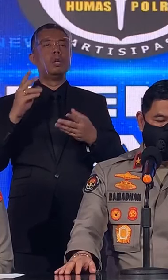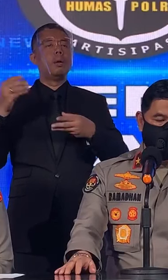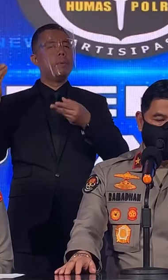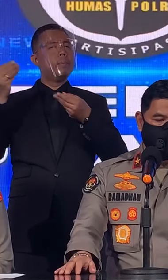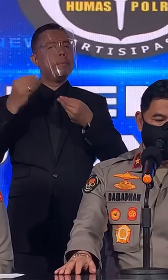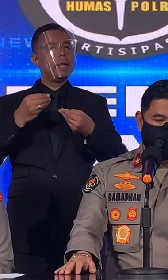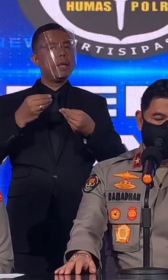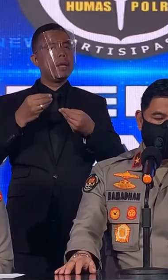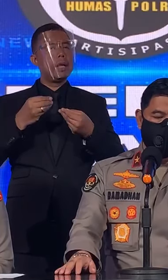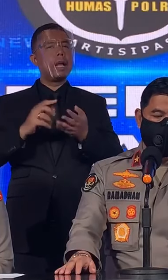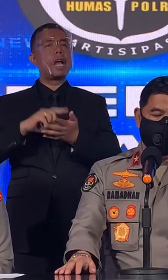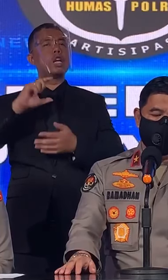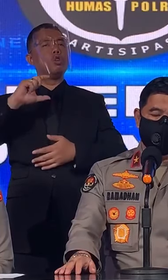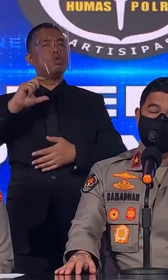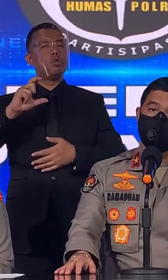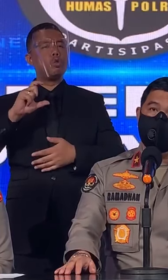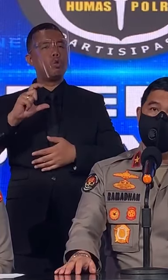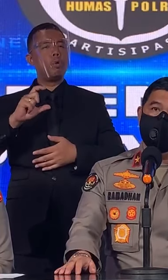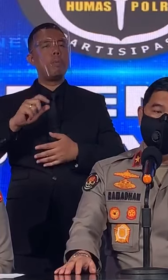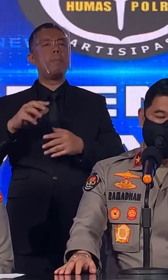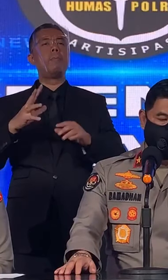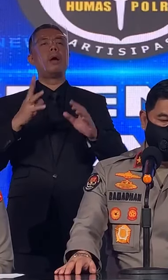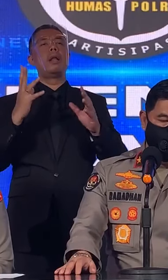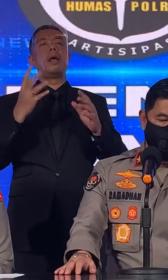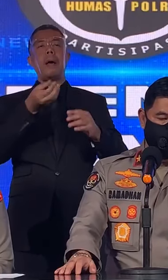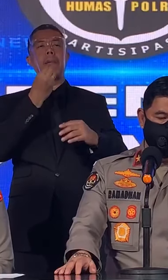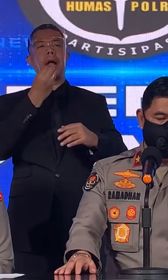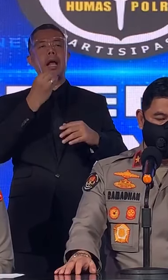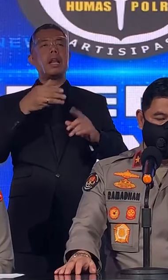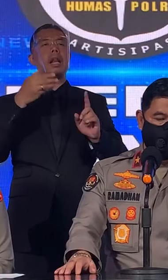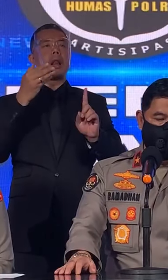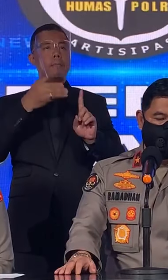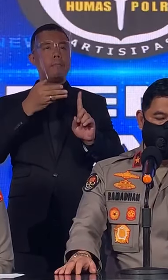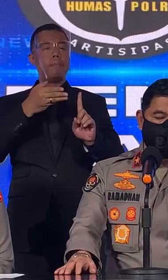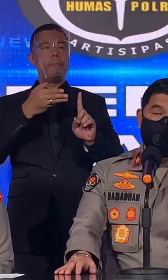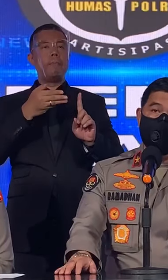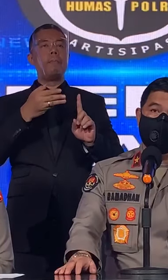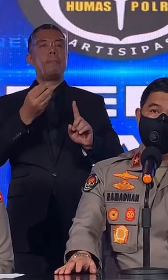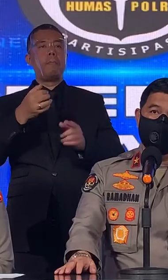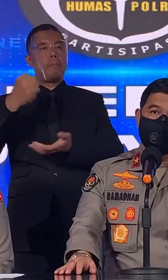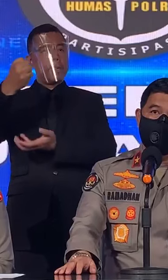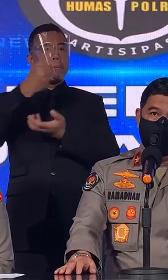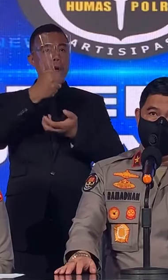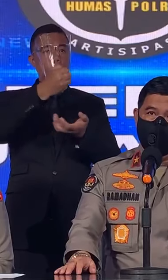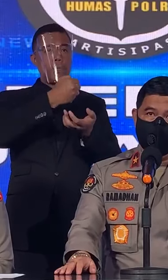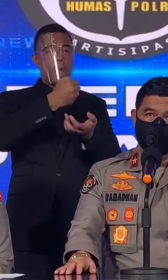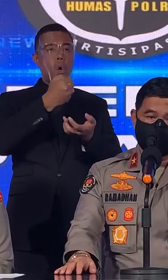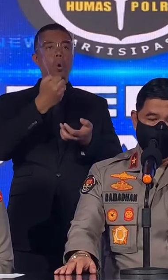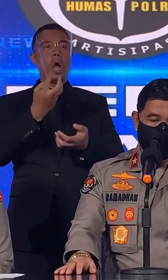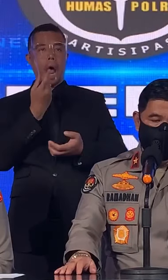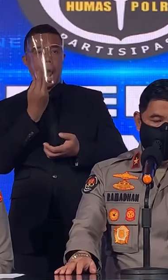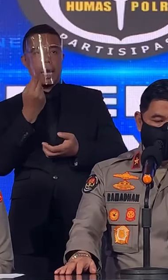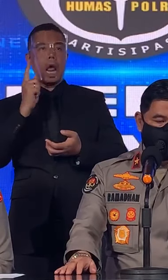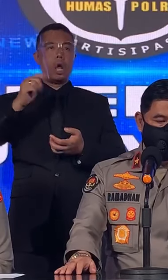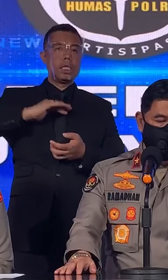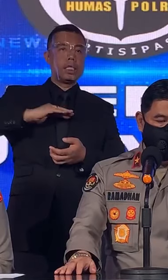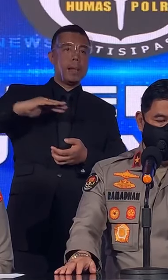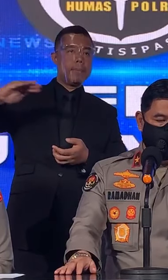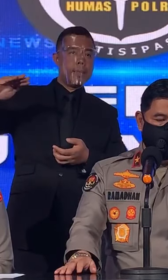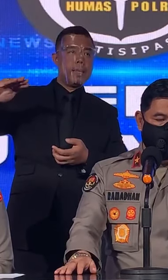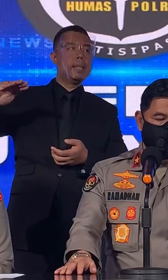Kecukupan Stok Bahan Pokok Harga Pangan Yang Stabil